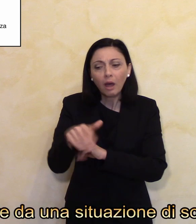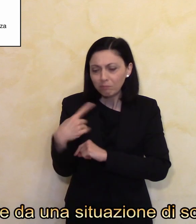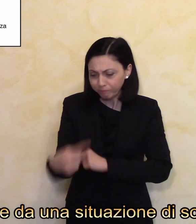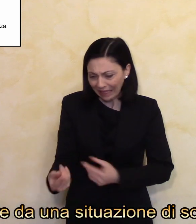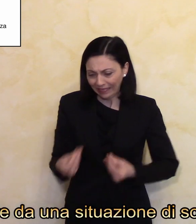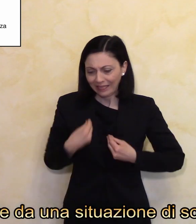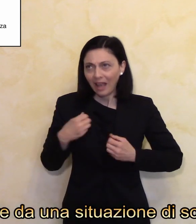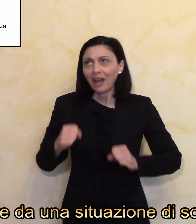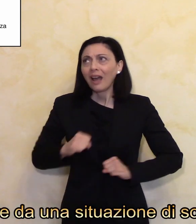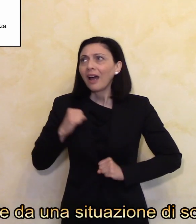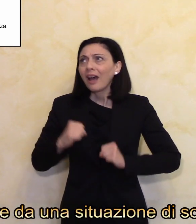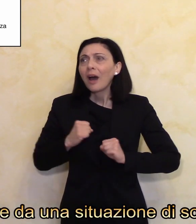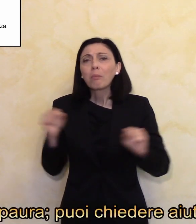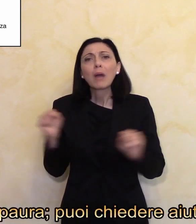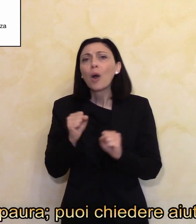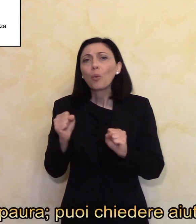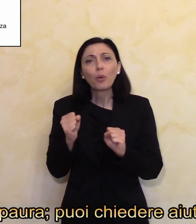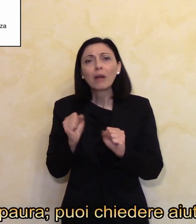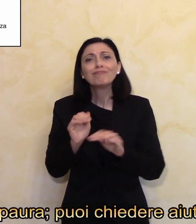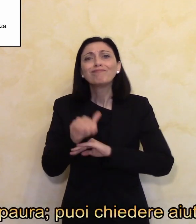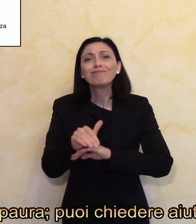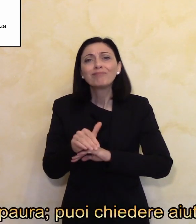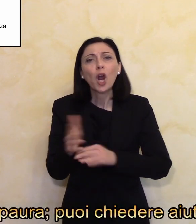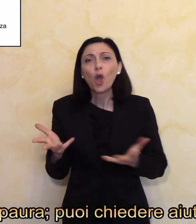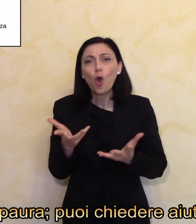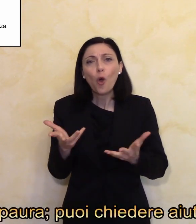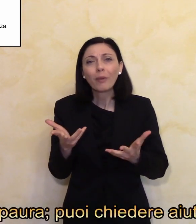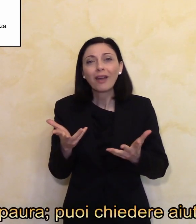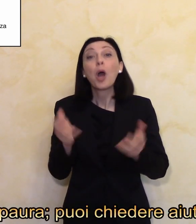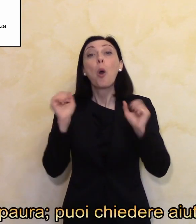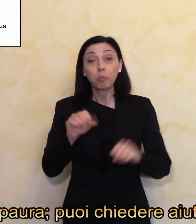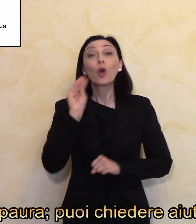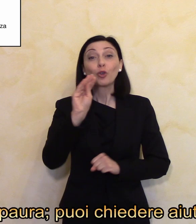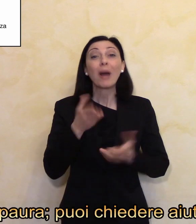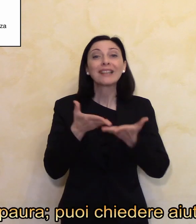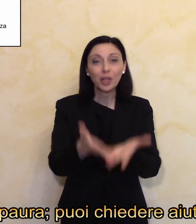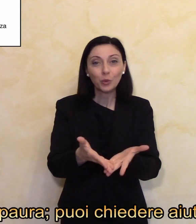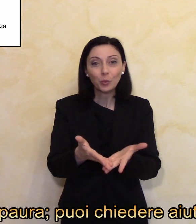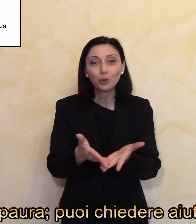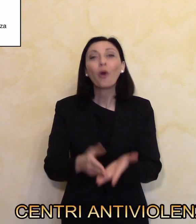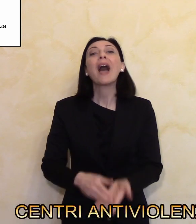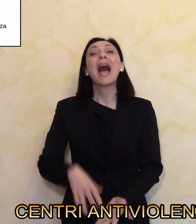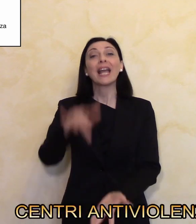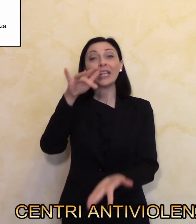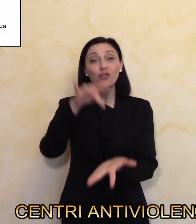situazione di sofferenza e paura. Puoi chiedere aiuto ai centri